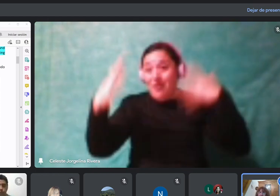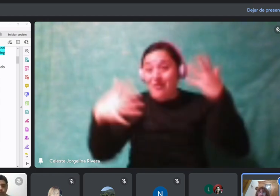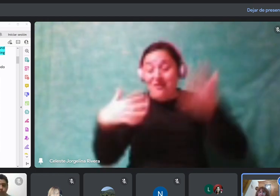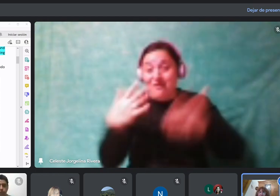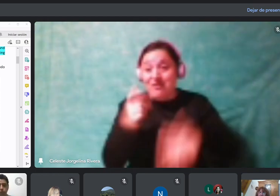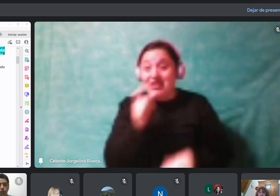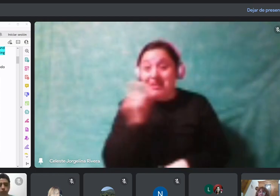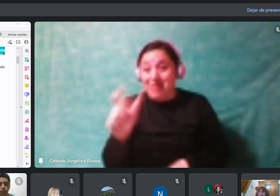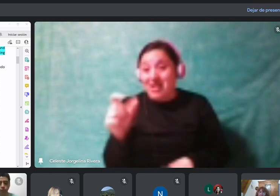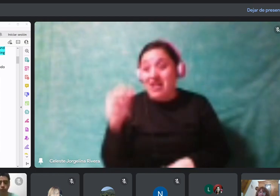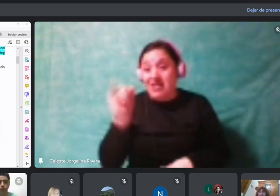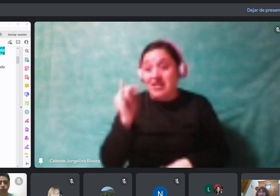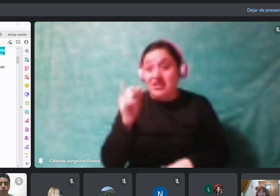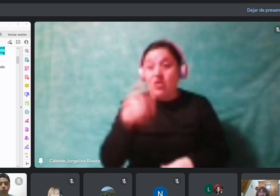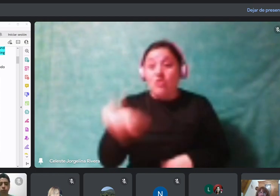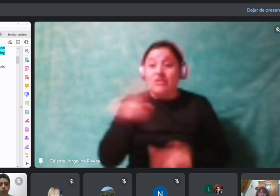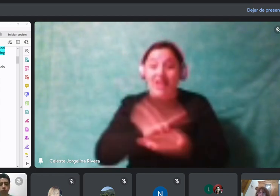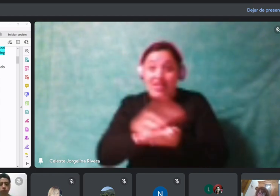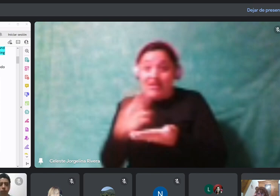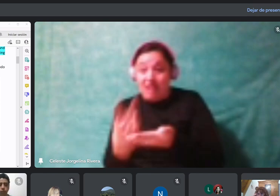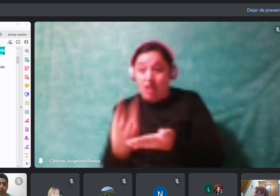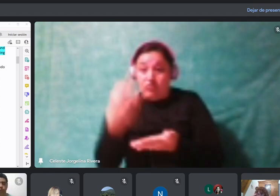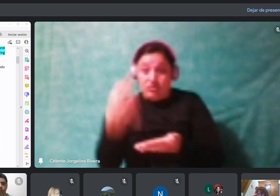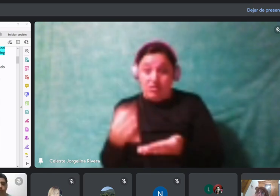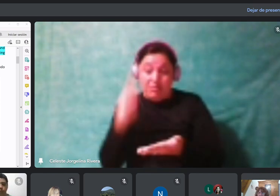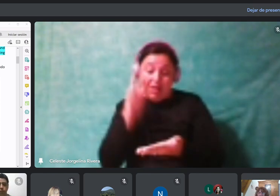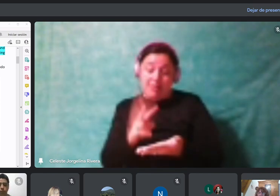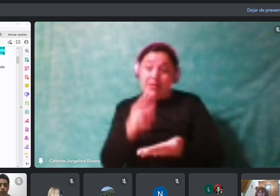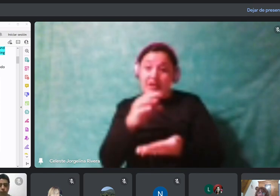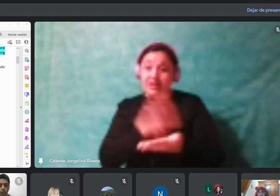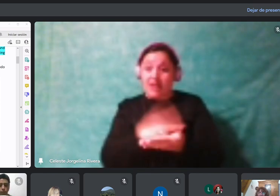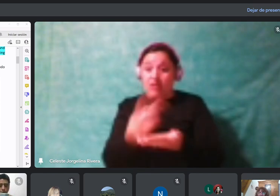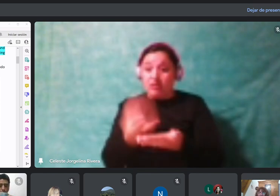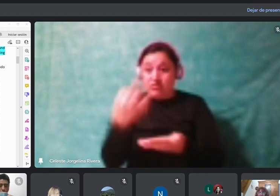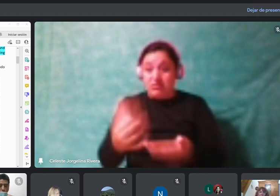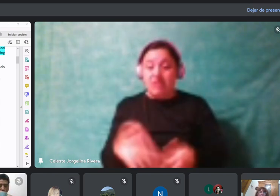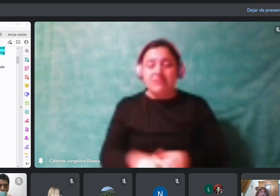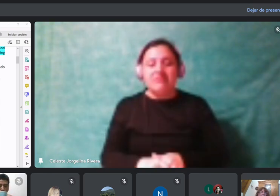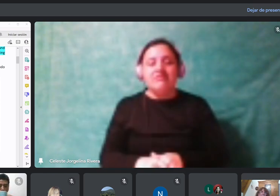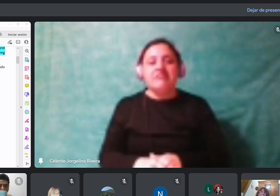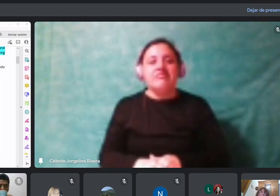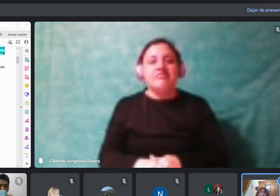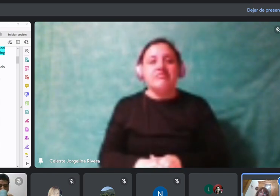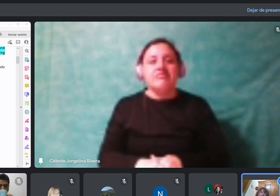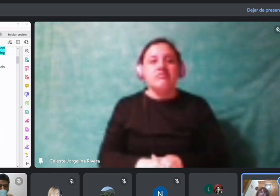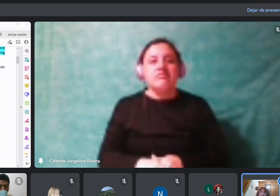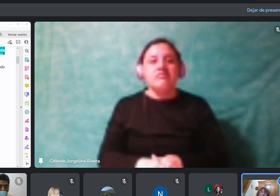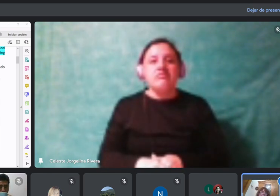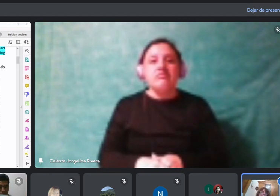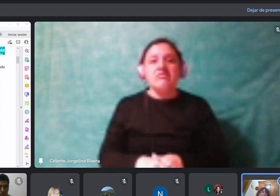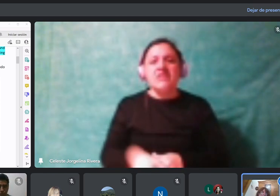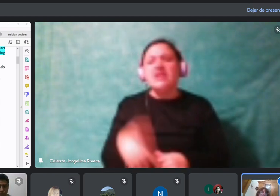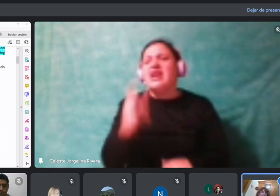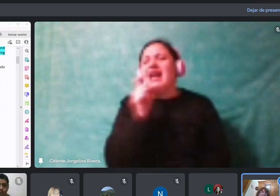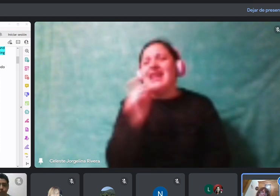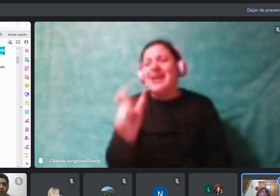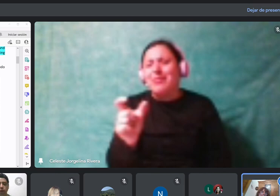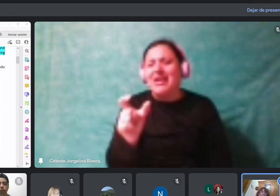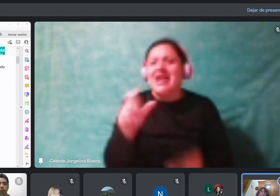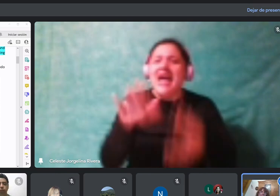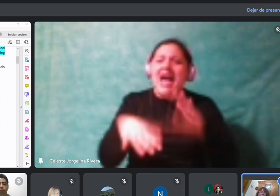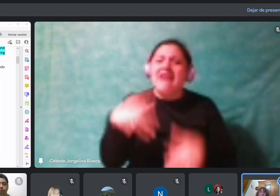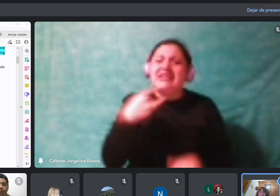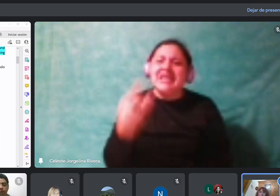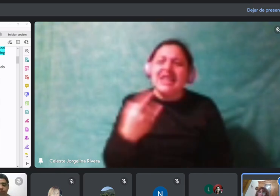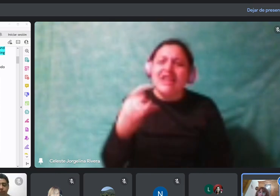Confusas, sí. Sí, me acuerdo del cuadro, no me acuerdo de todas las palabras, pero bueno. Claro, este tipo de palabras, los falsos cognados, las